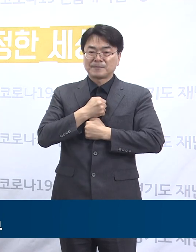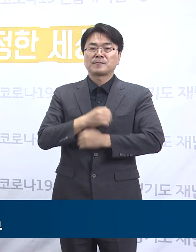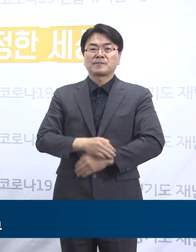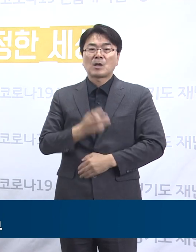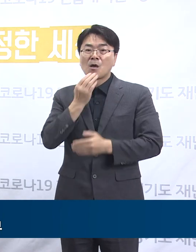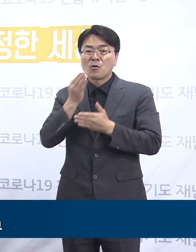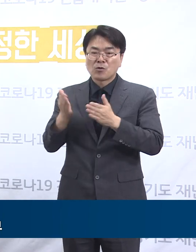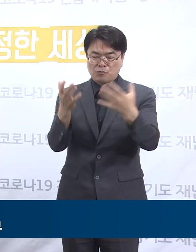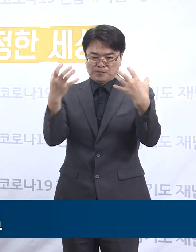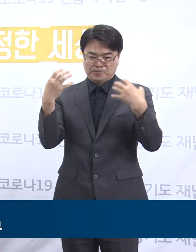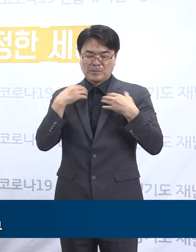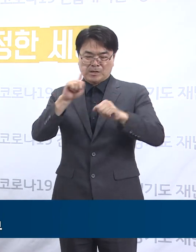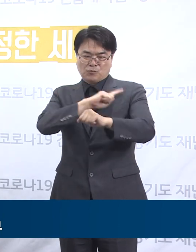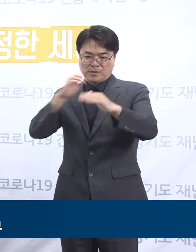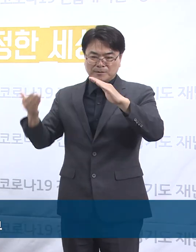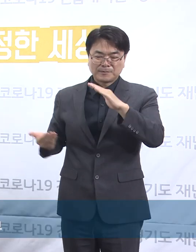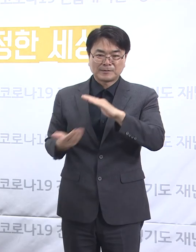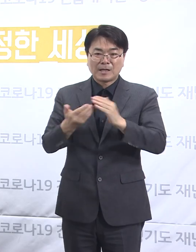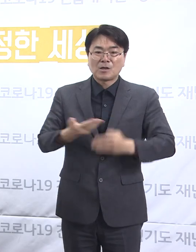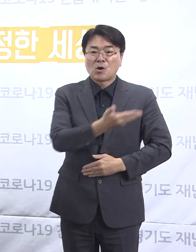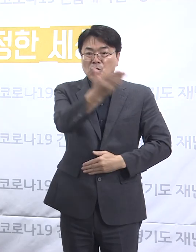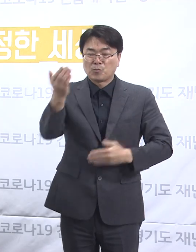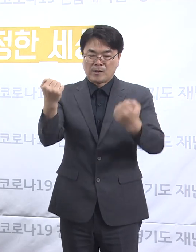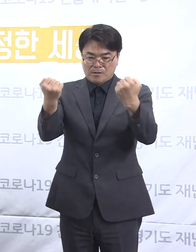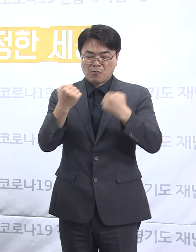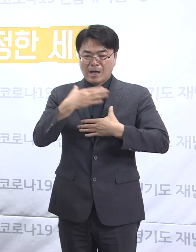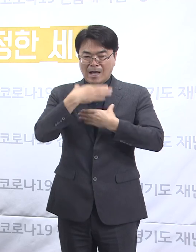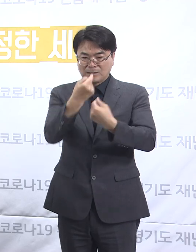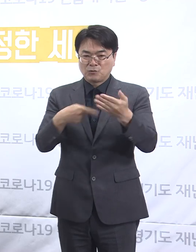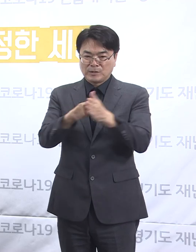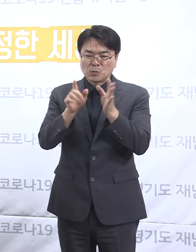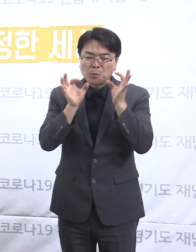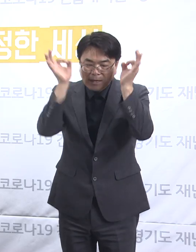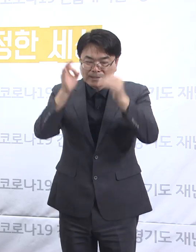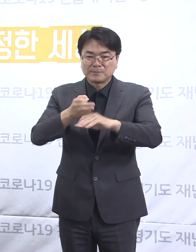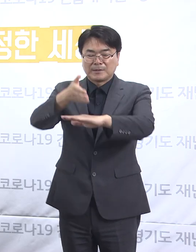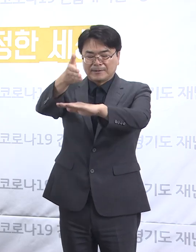경기도도 최선을 다해 도민 여러분의 건강과 안전을 지켜나가겠습니다. 감사합니다.